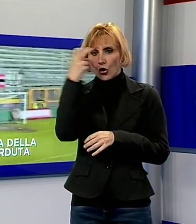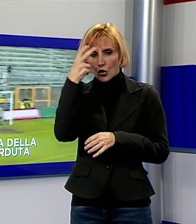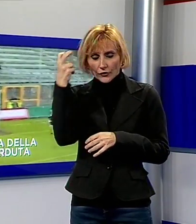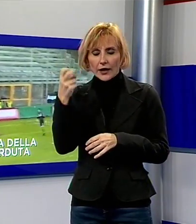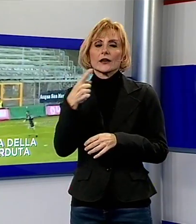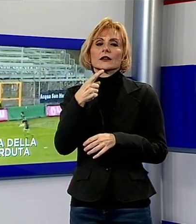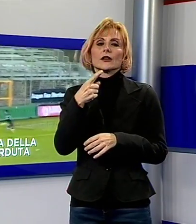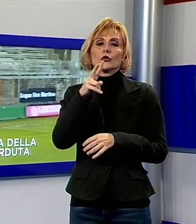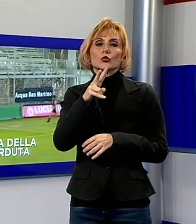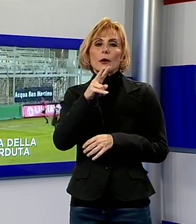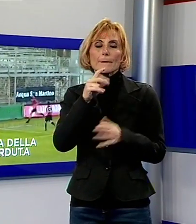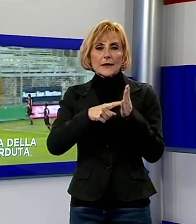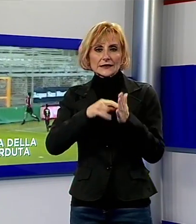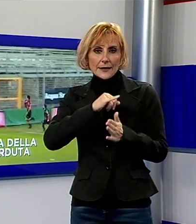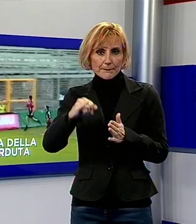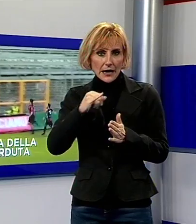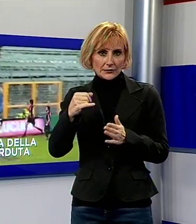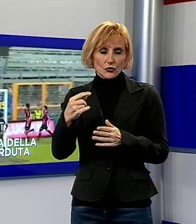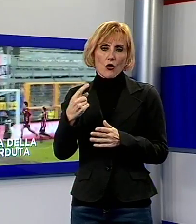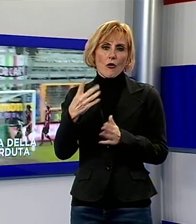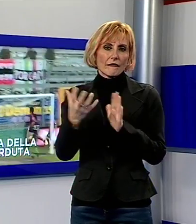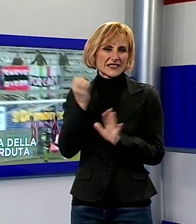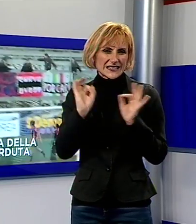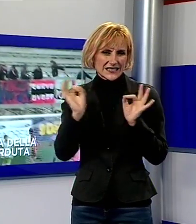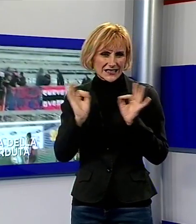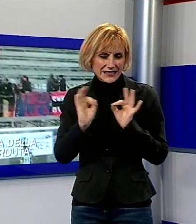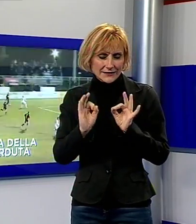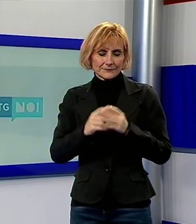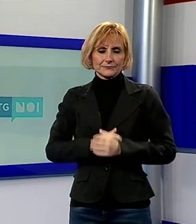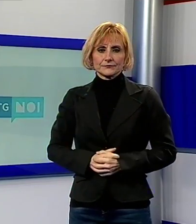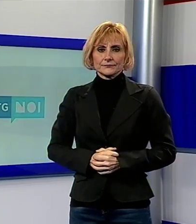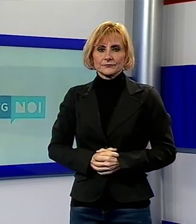due mesi e mezzo, rientra Rigoni e Scechi-Lazze va in campo fin dall'inizio.